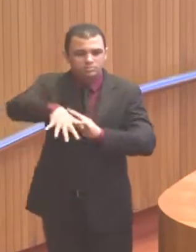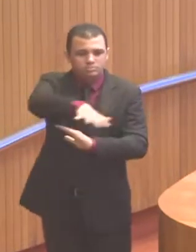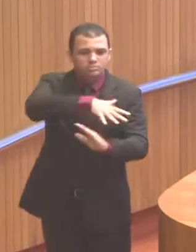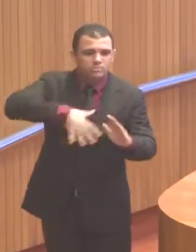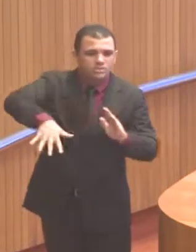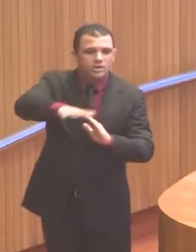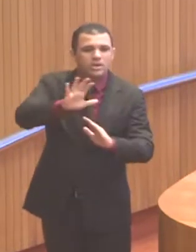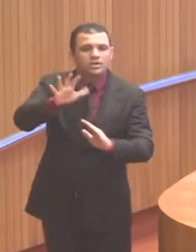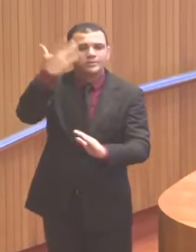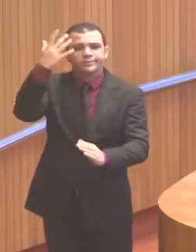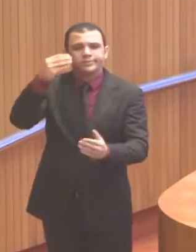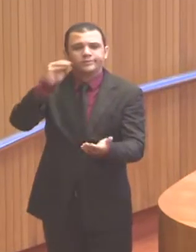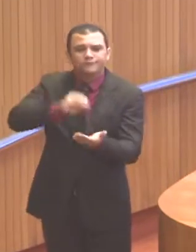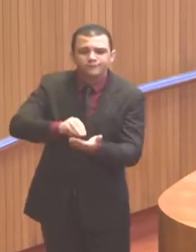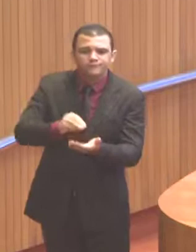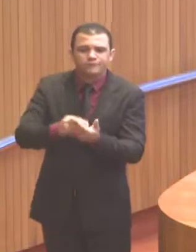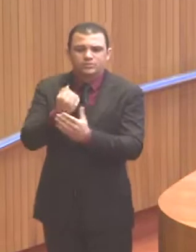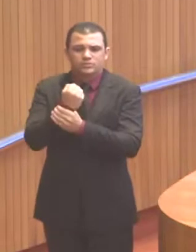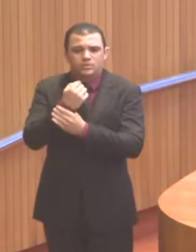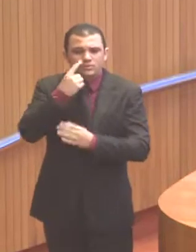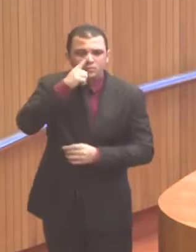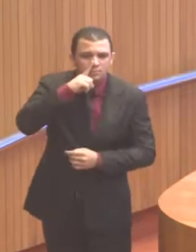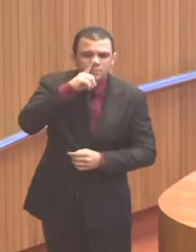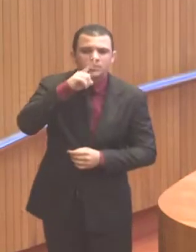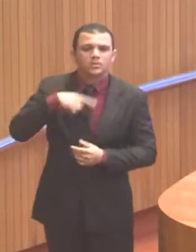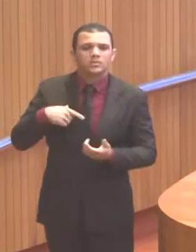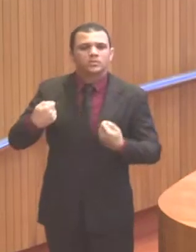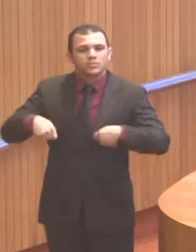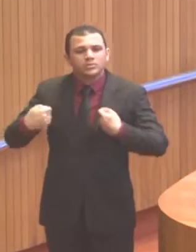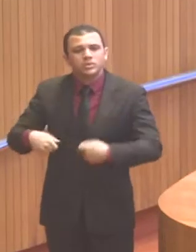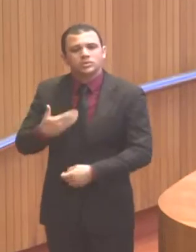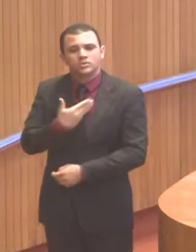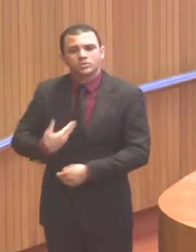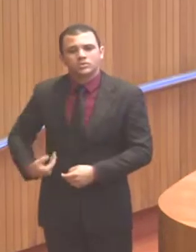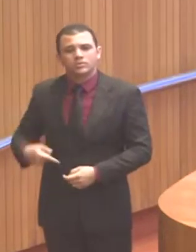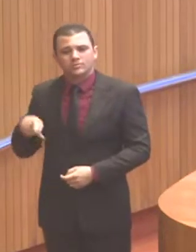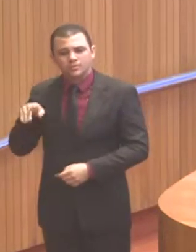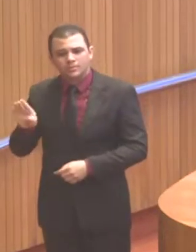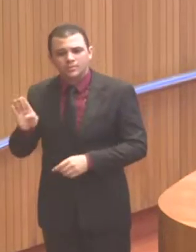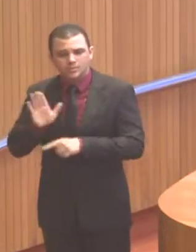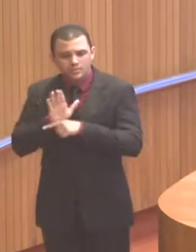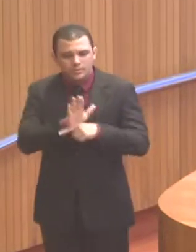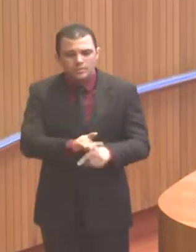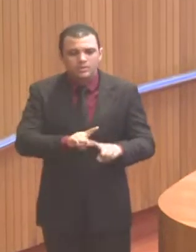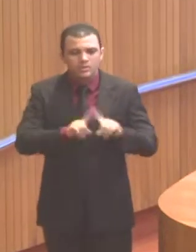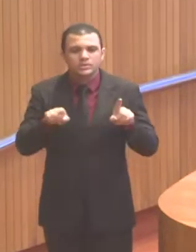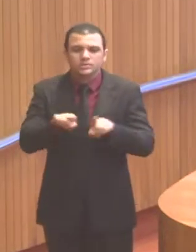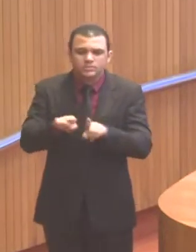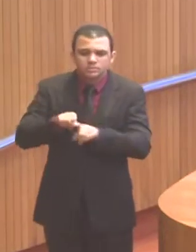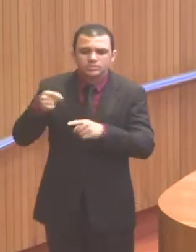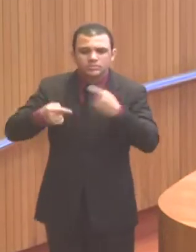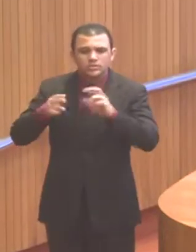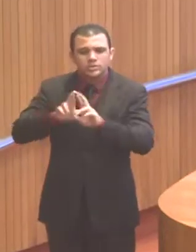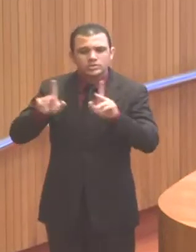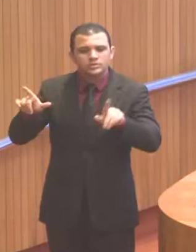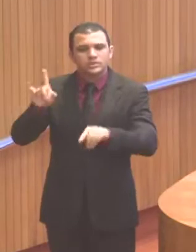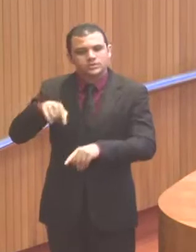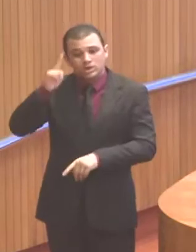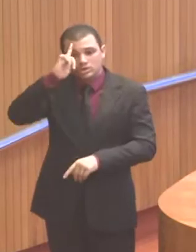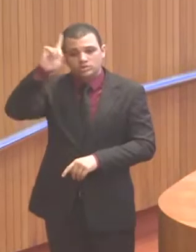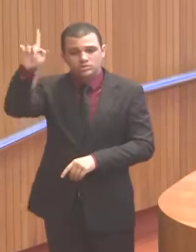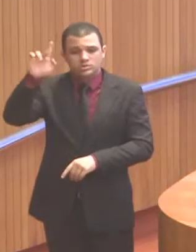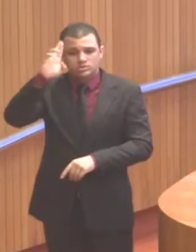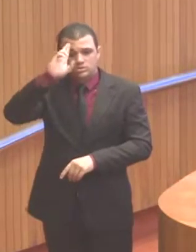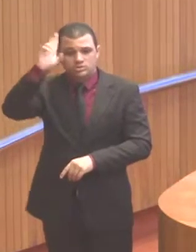segurança que precisa ser estabelecida pelo poder público, mas numa política diferenciada também pelo gerenciamento das próprias